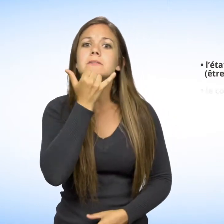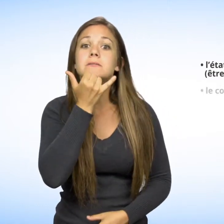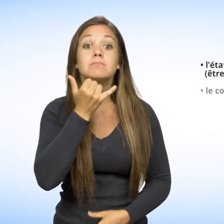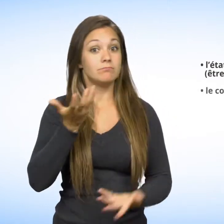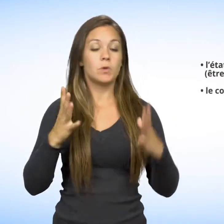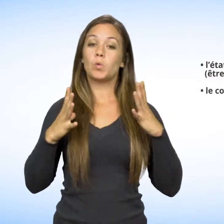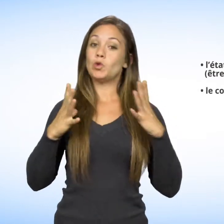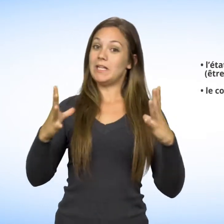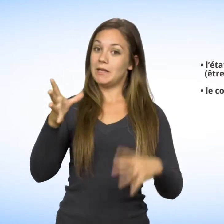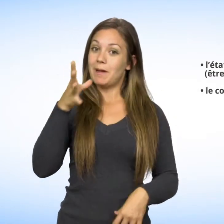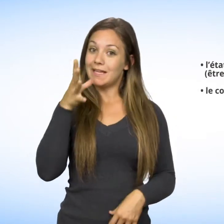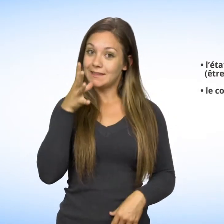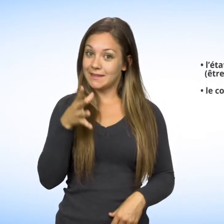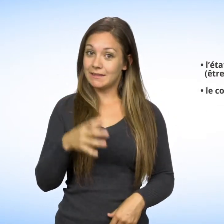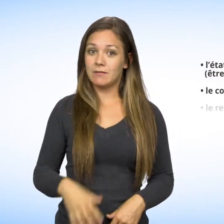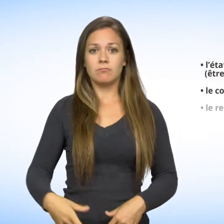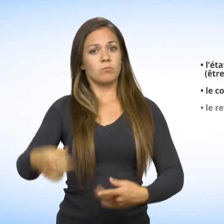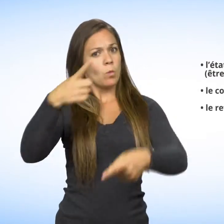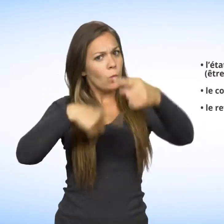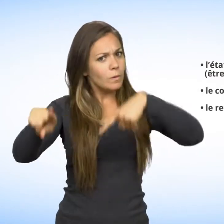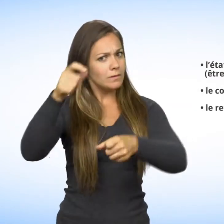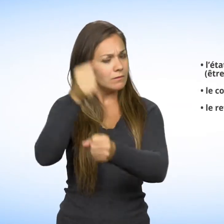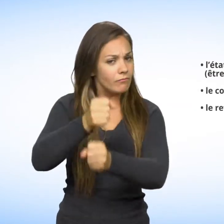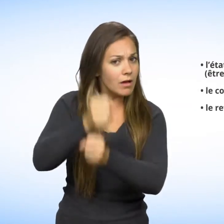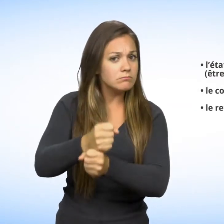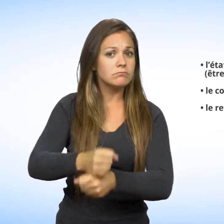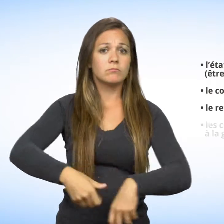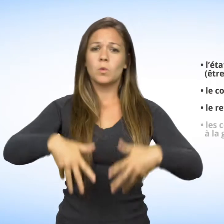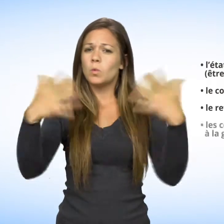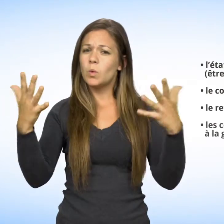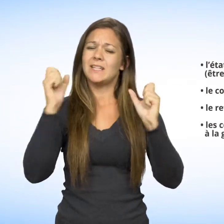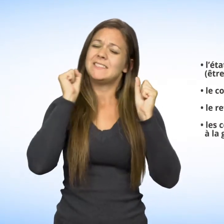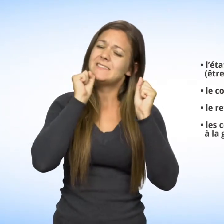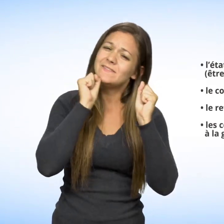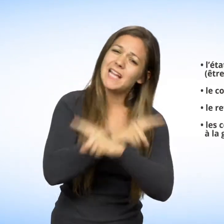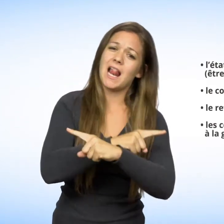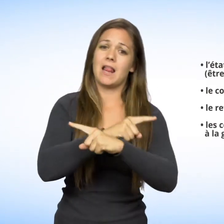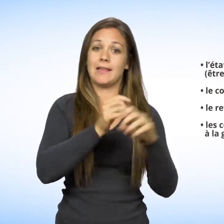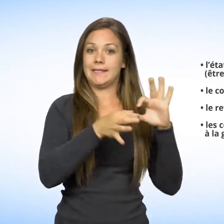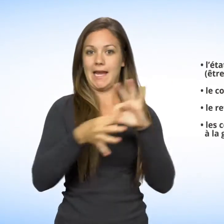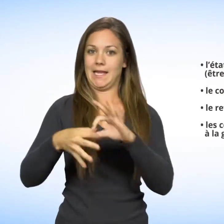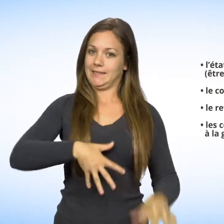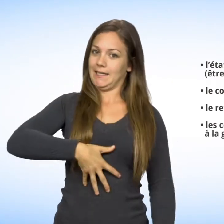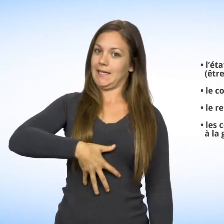le congé de maternité, le retour au travail et les complications liées à la grossesse.